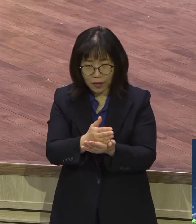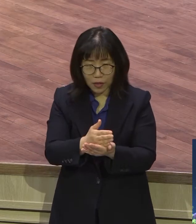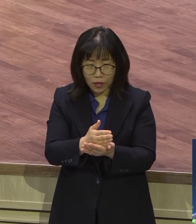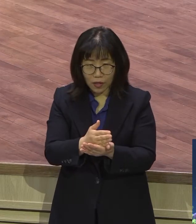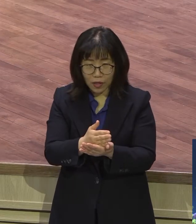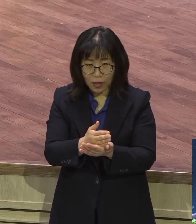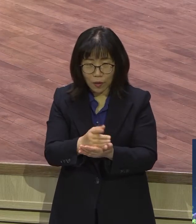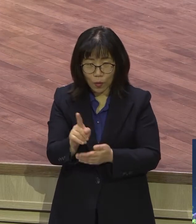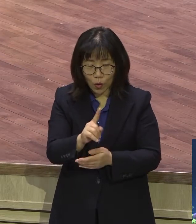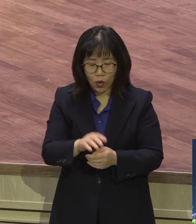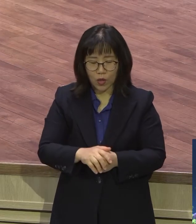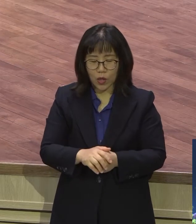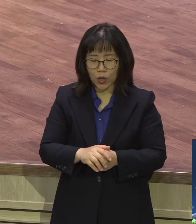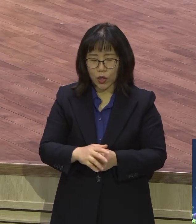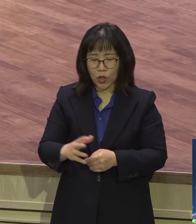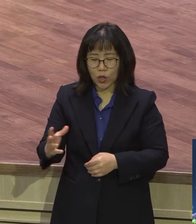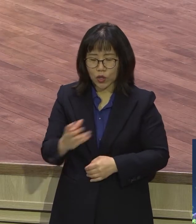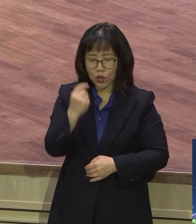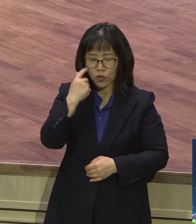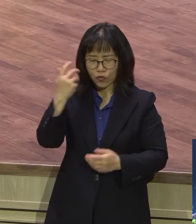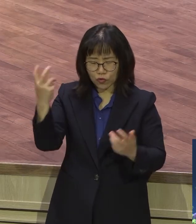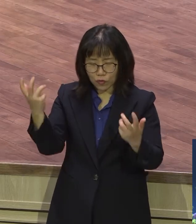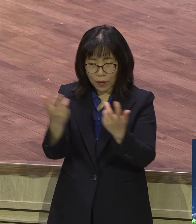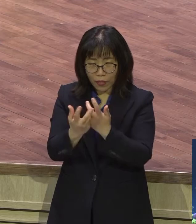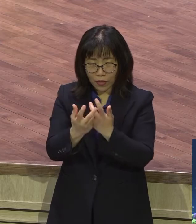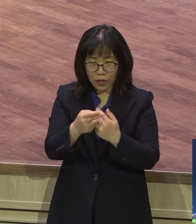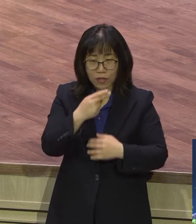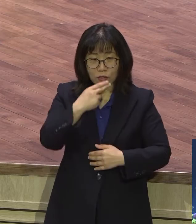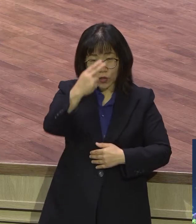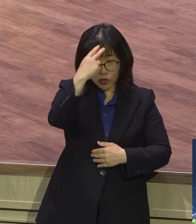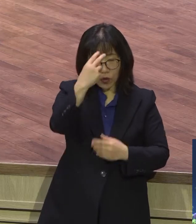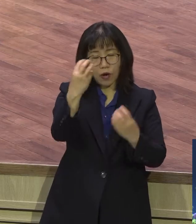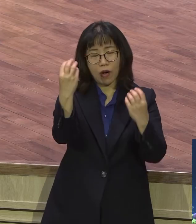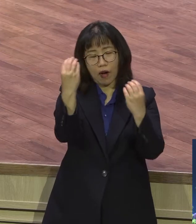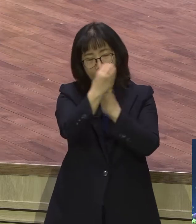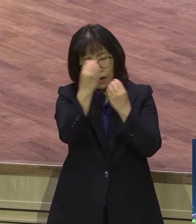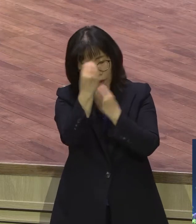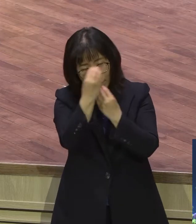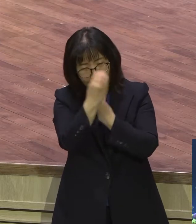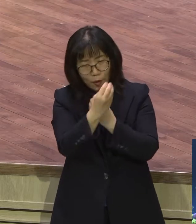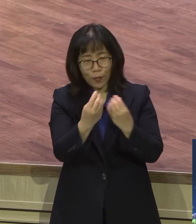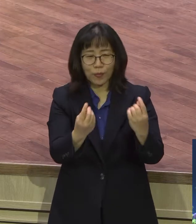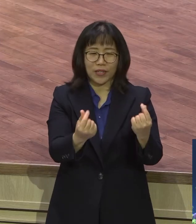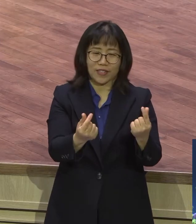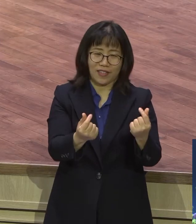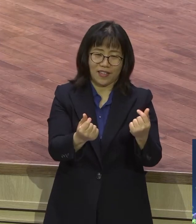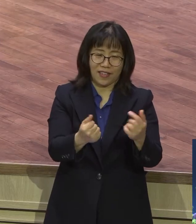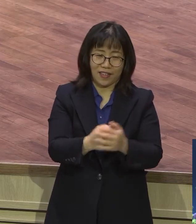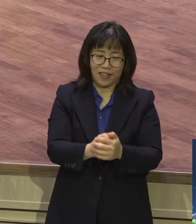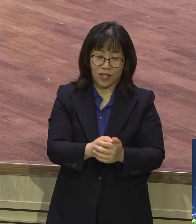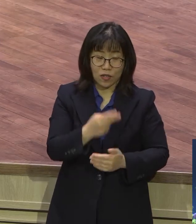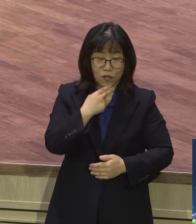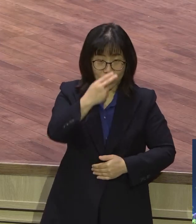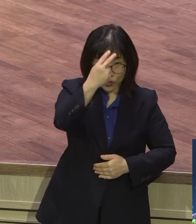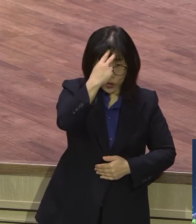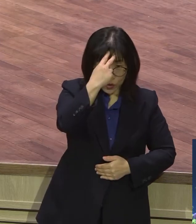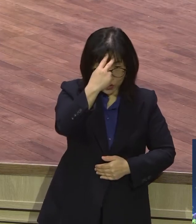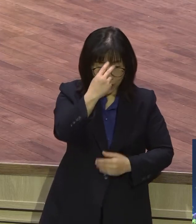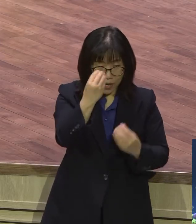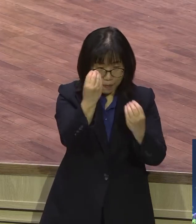취함과 성령 충만 비교했습니다. 술 취하면 술 인도 받았다라 술 취하면 평소 때 마음 약한 사람이 말이 없는